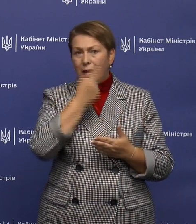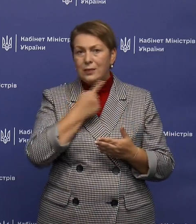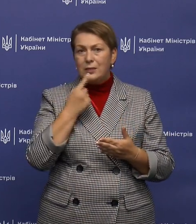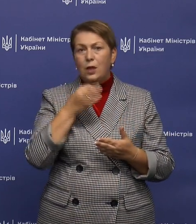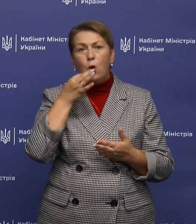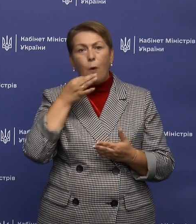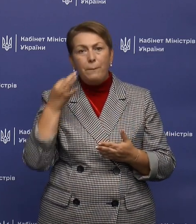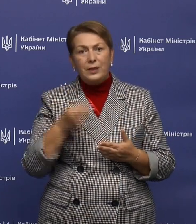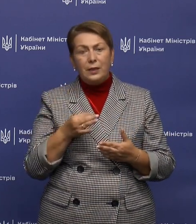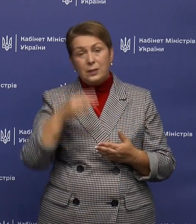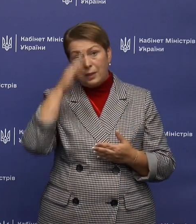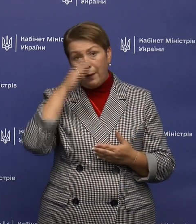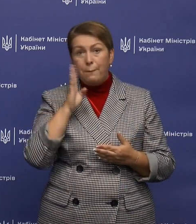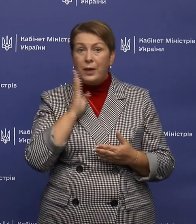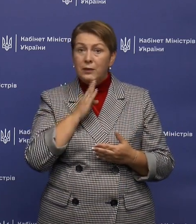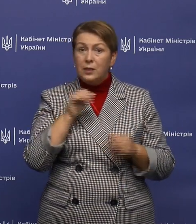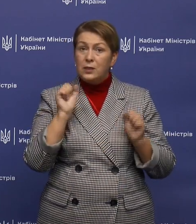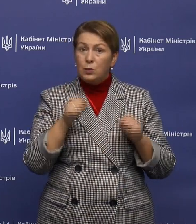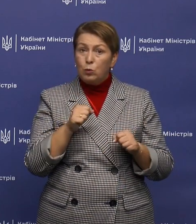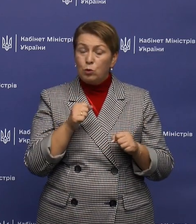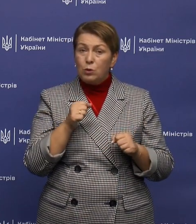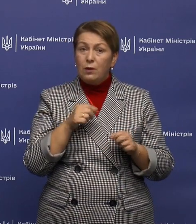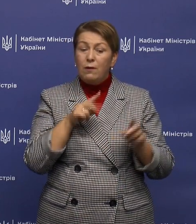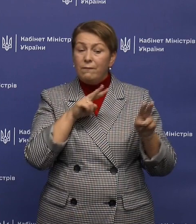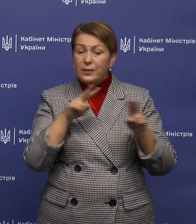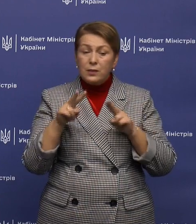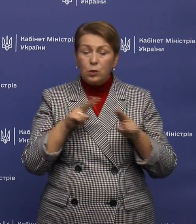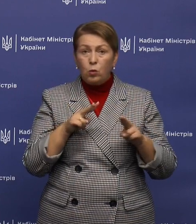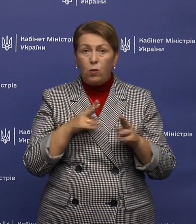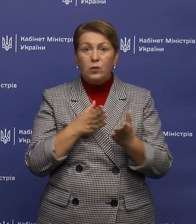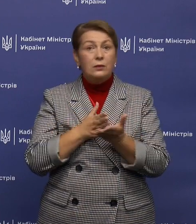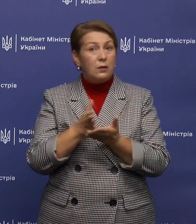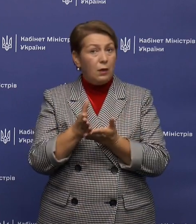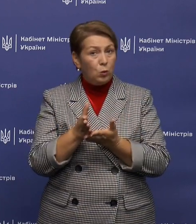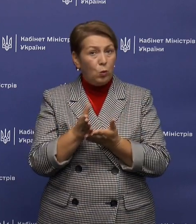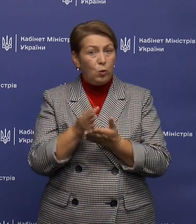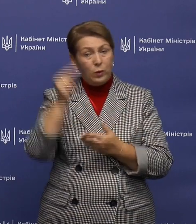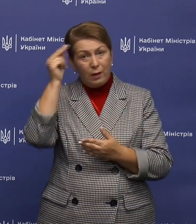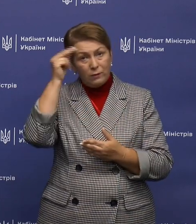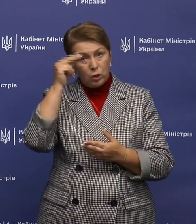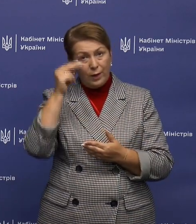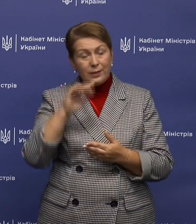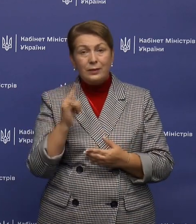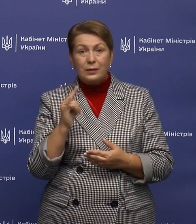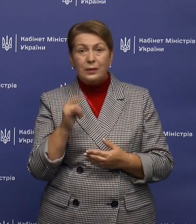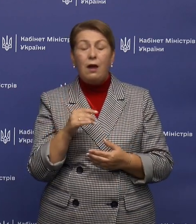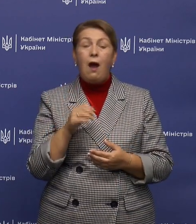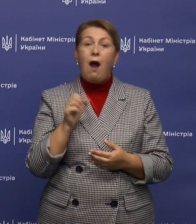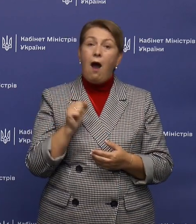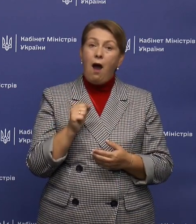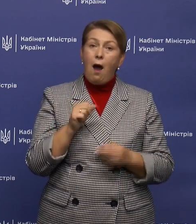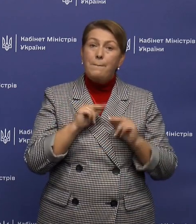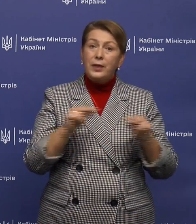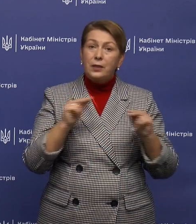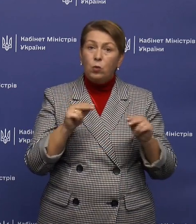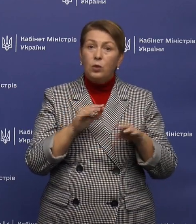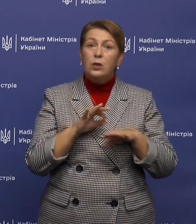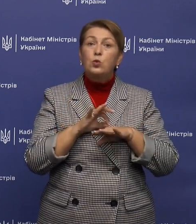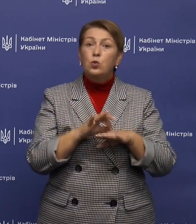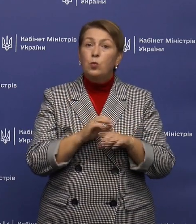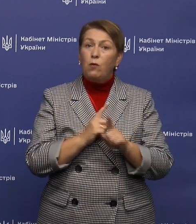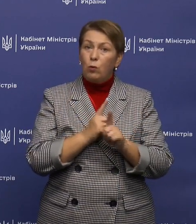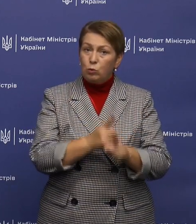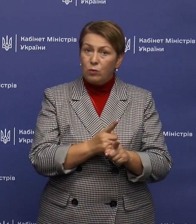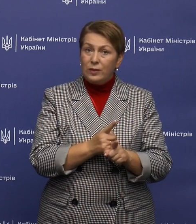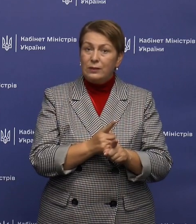відслідковувати траєкторію навчання своєї дитини, а педагоги супроводжувати освітній процес, маючи